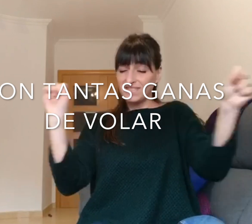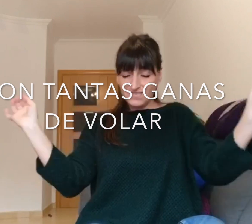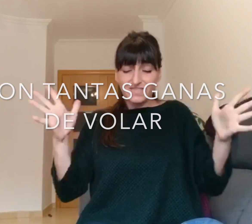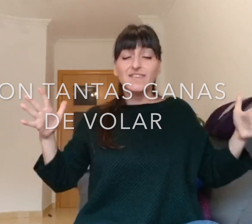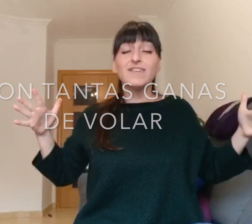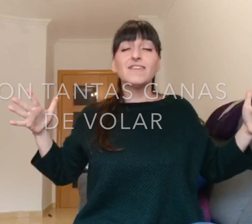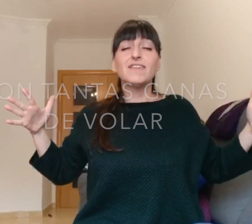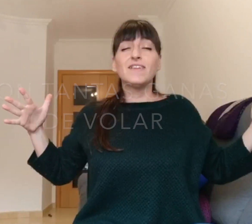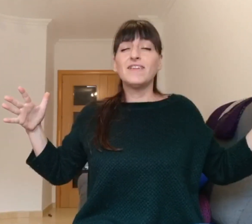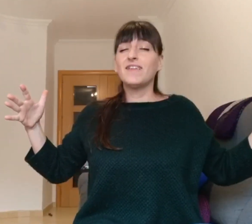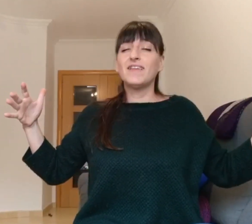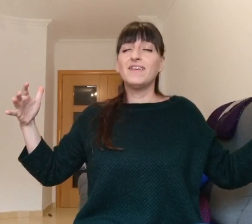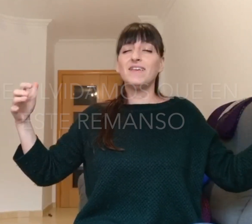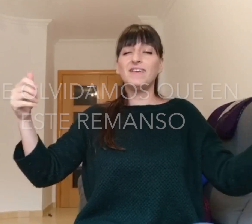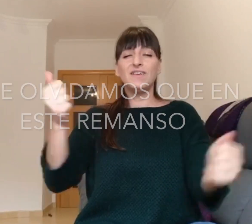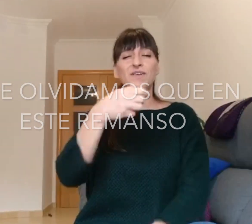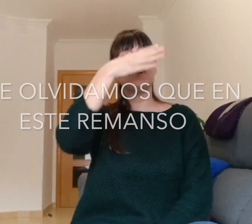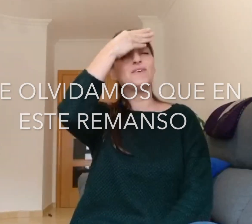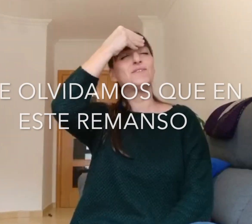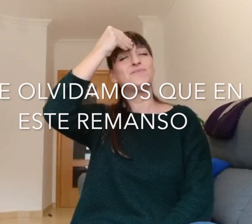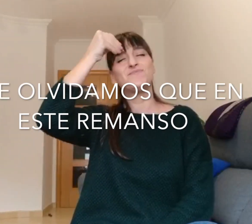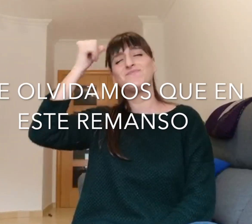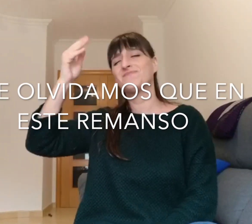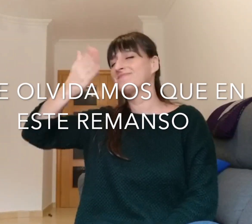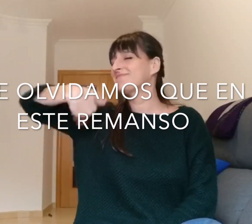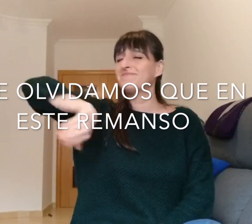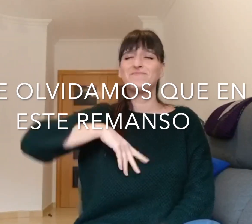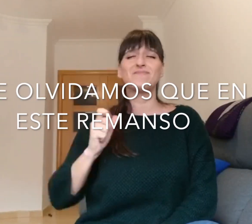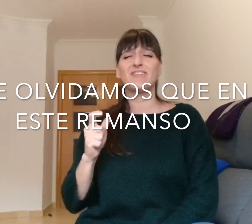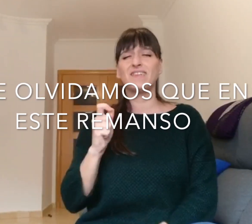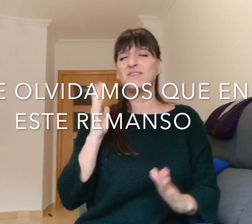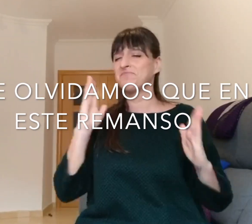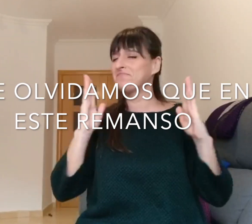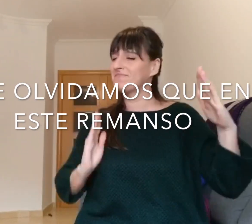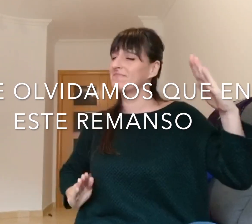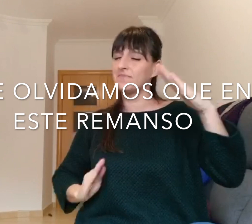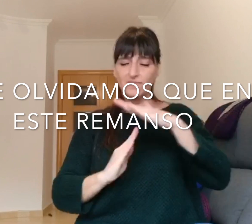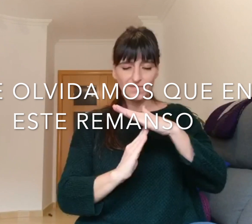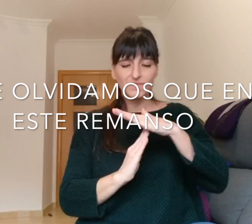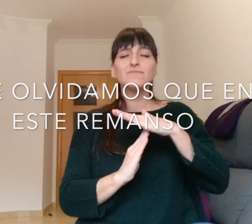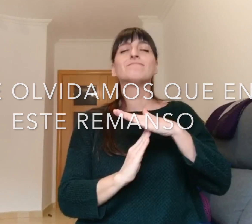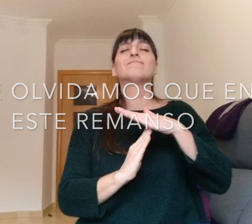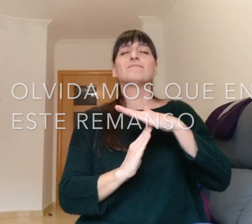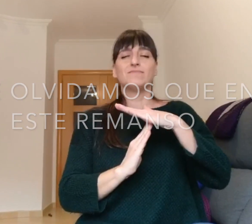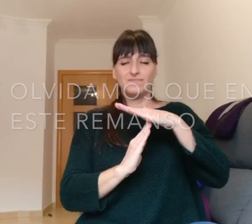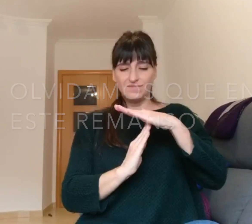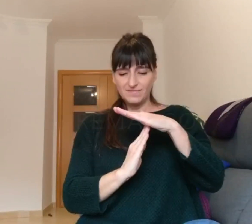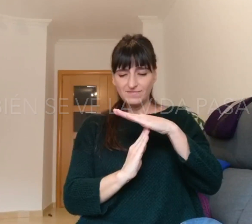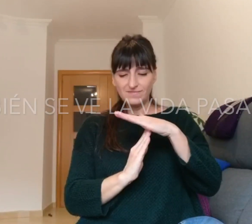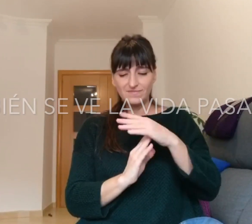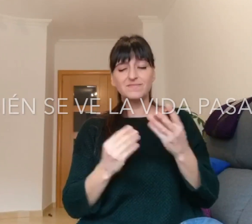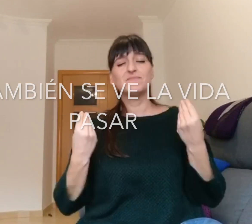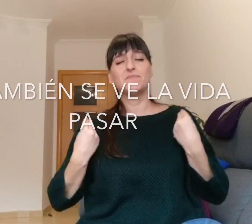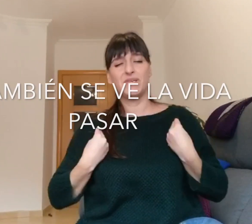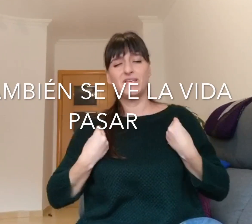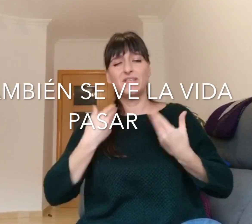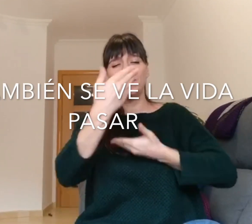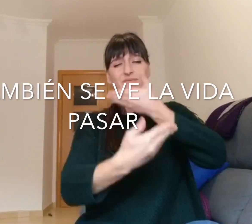volar Que olvidamos que en este remanso También se ve